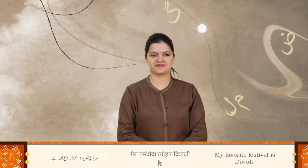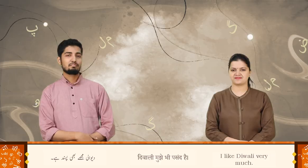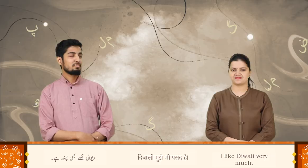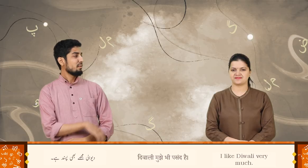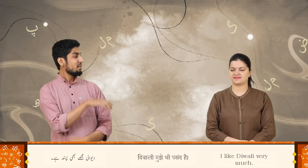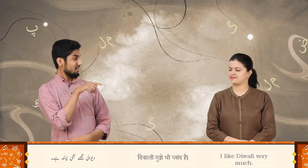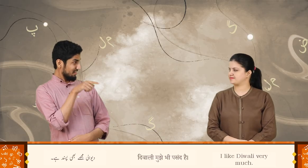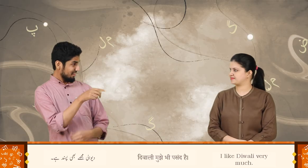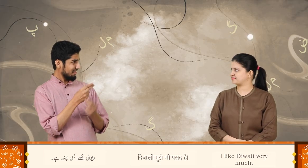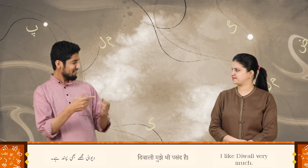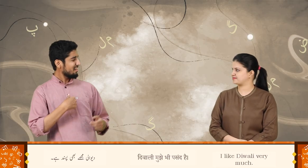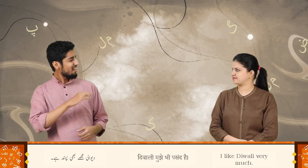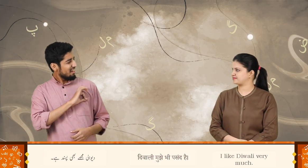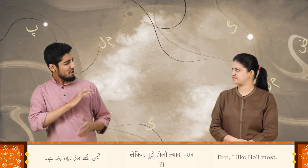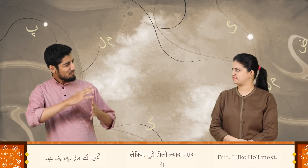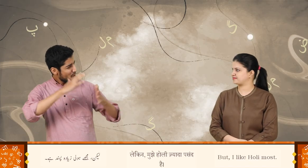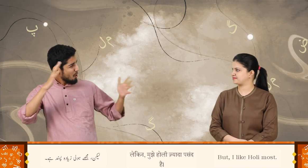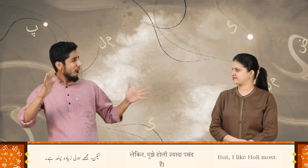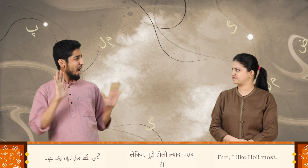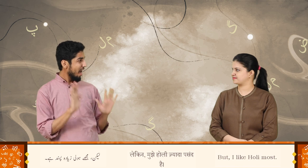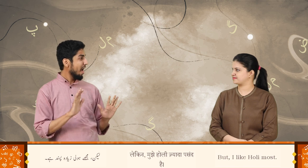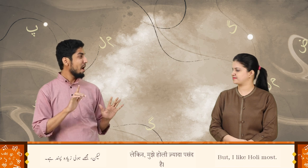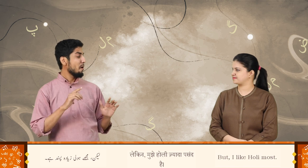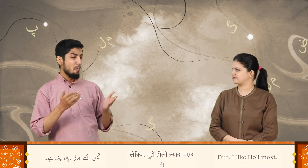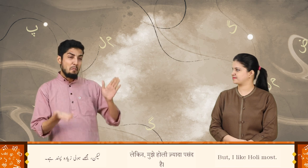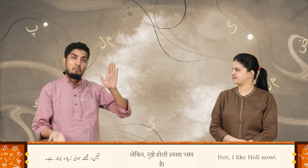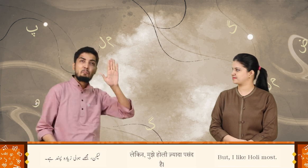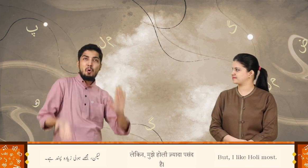دیوالی مجھے بھی پسند ہے لیکن مجھے ہولی زیادہ پسند ہے